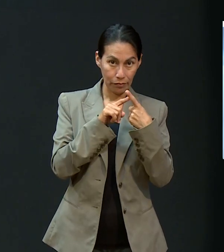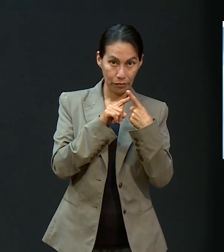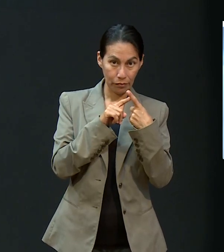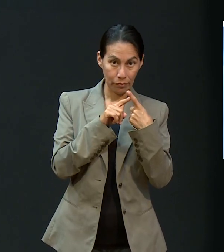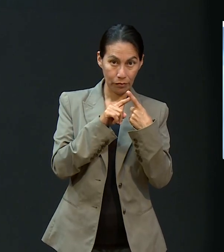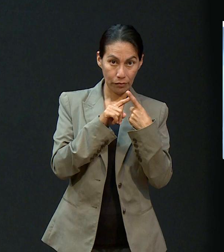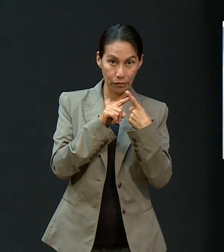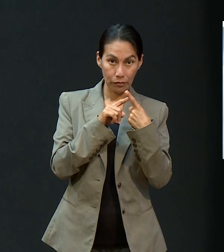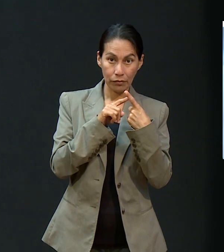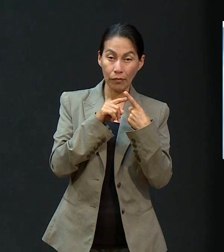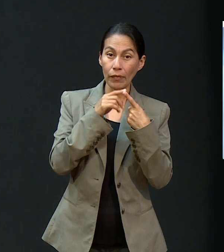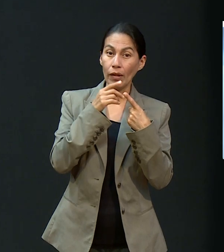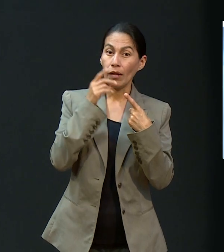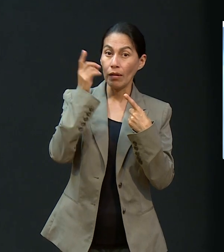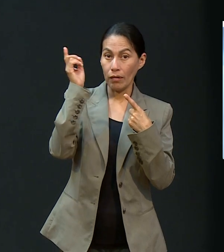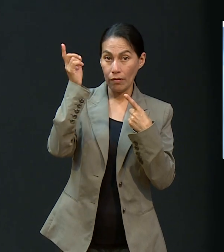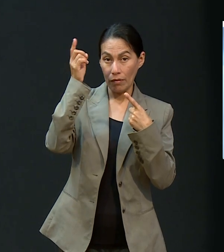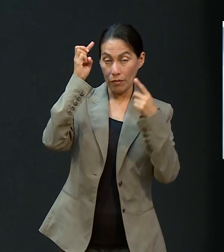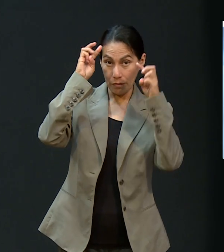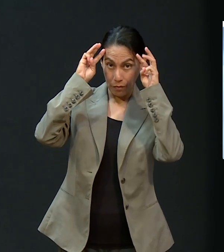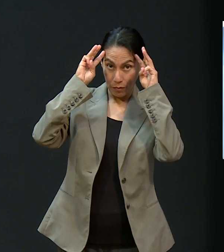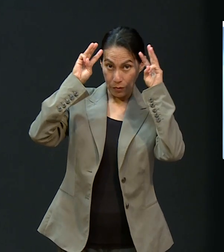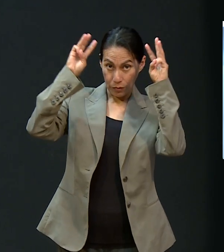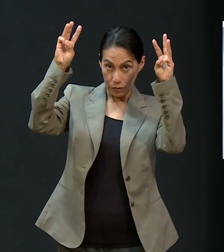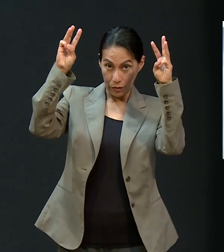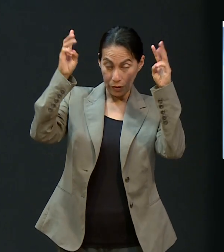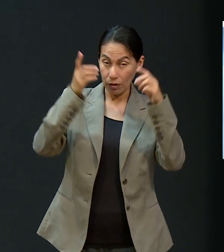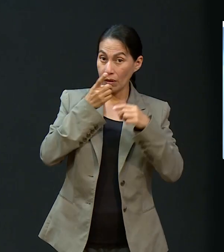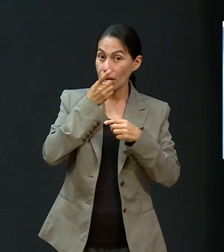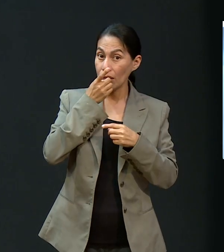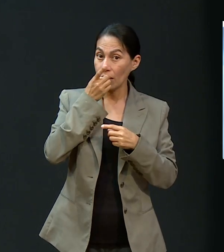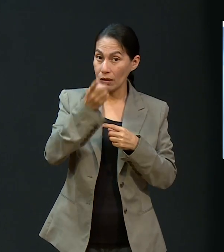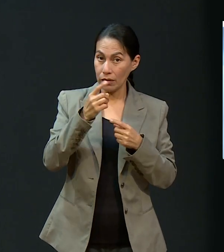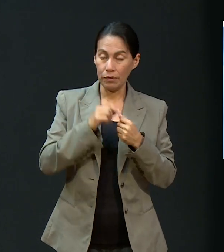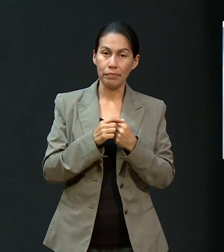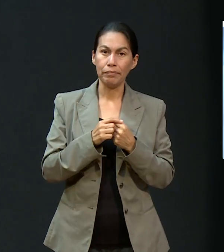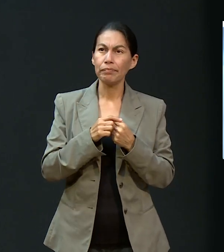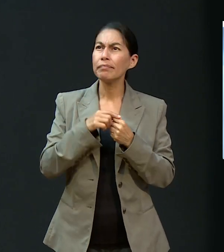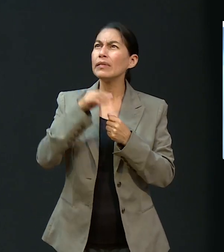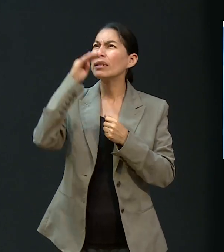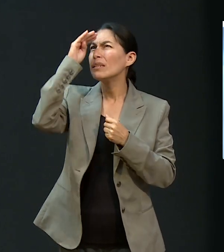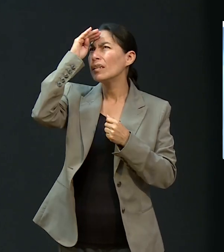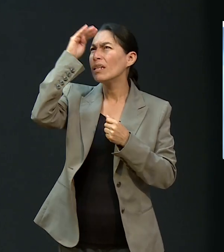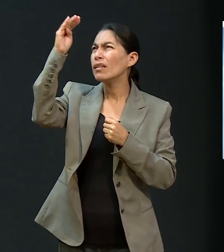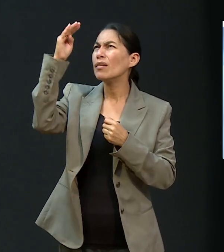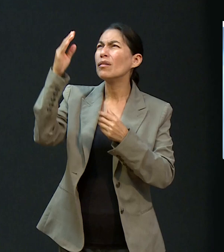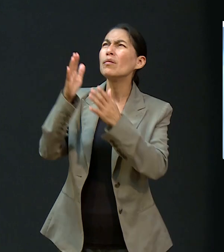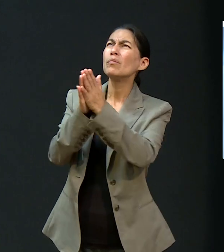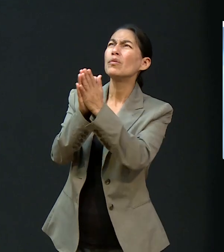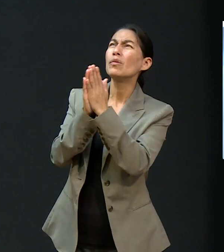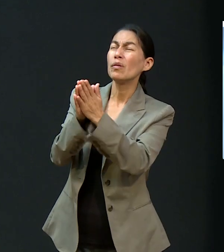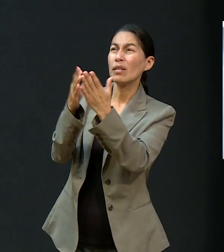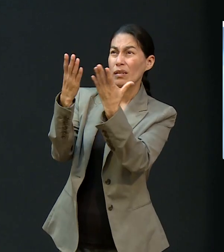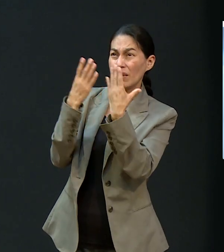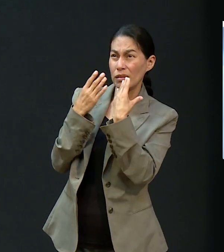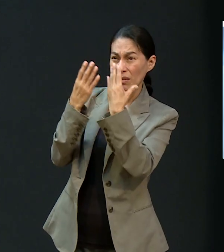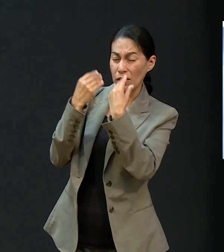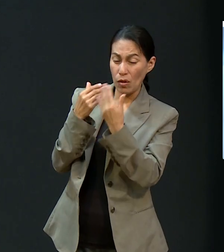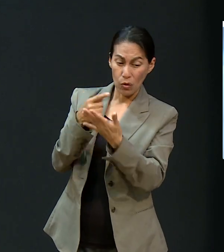Primero, conforme lo dice el salmista Moisés, Señor, enséñanos a contar nuestros días, que